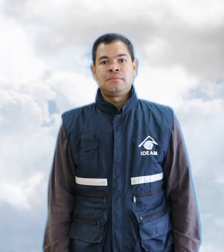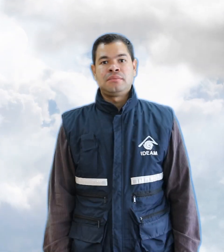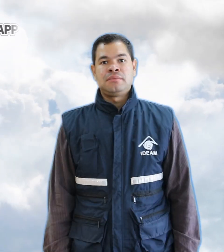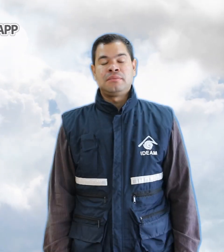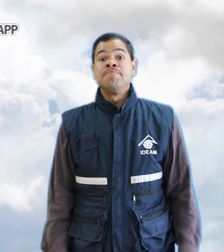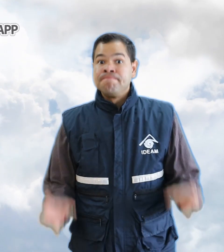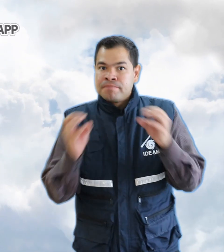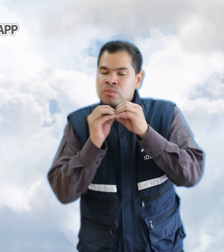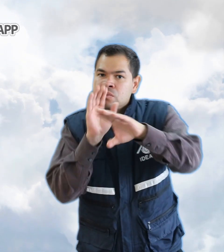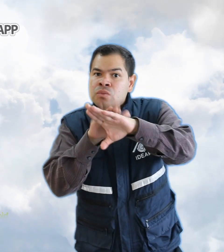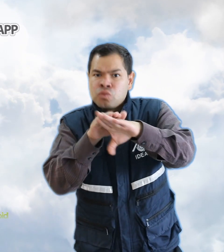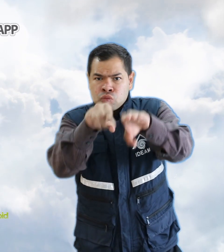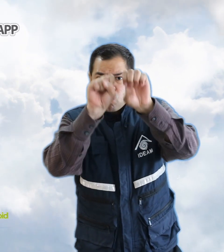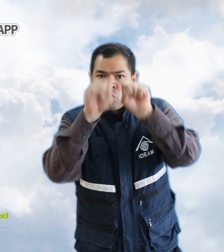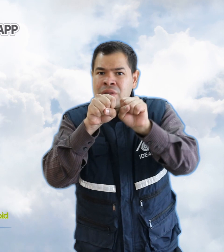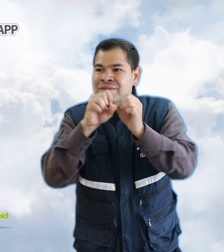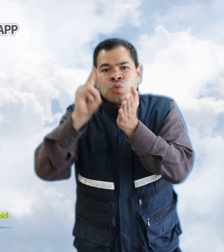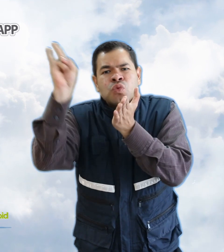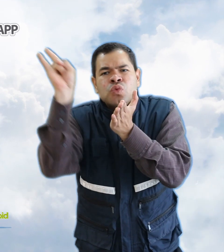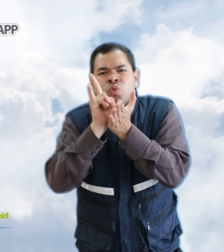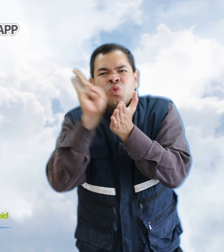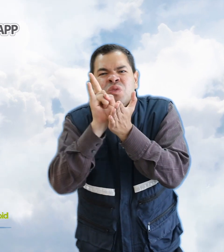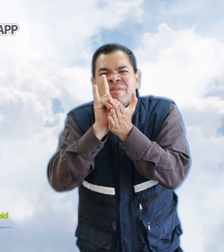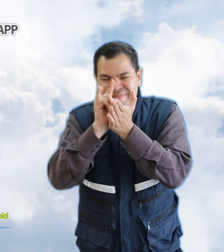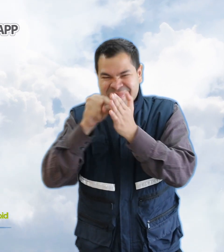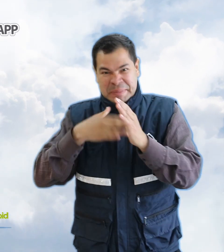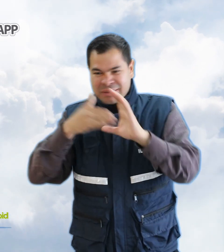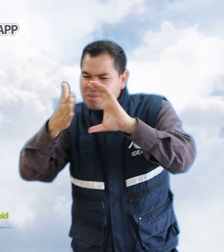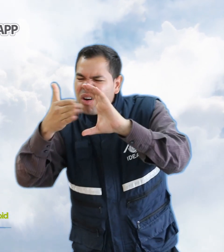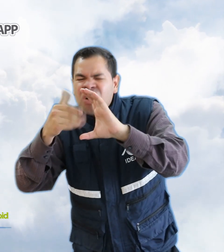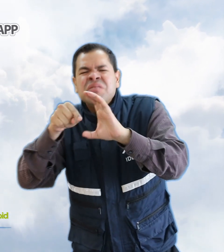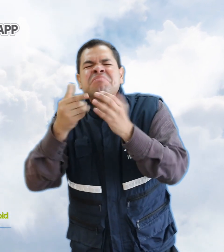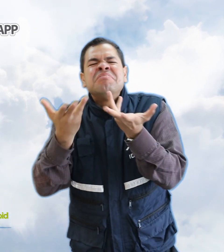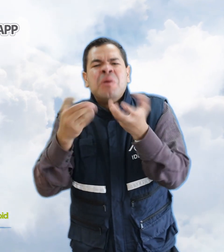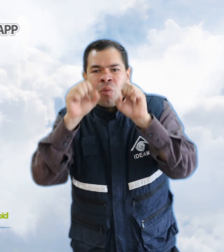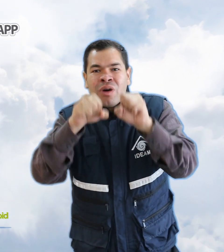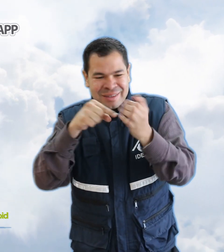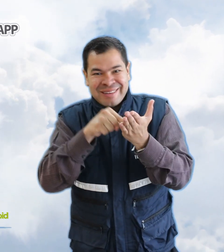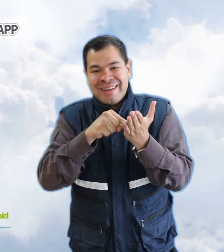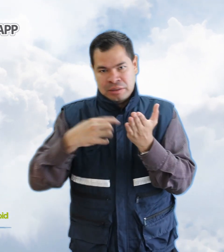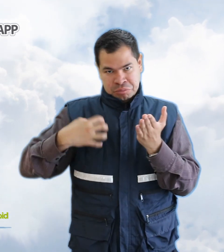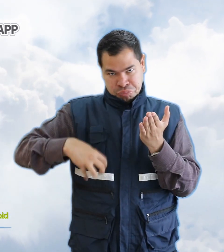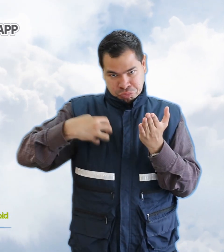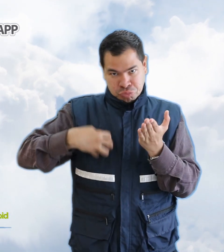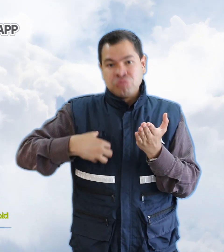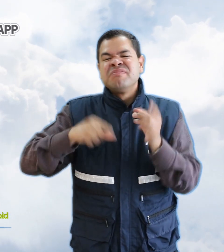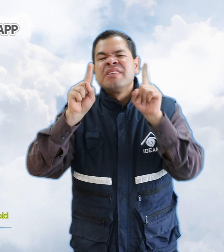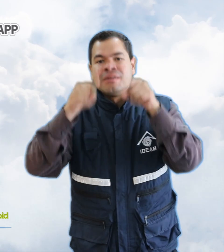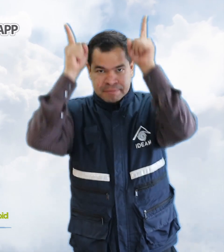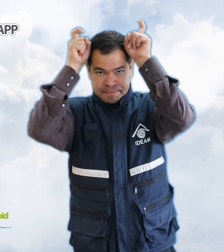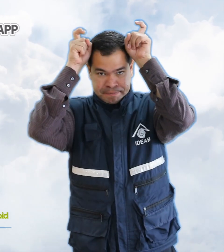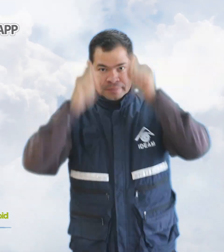Adicionalmente los invitamos a descargar nuestra aplicación Mi Pronóstico disponible para dispositivos móviles iPhone